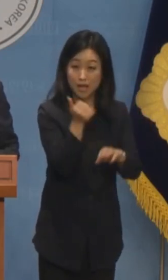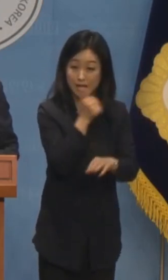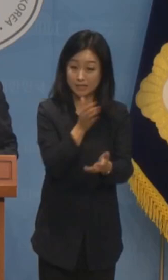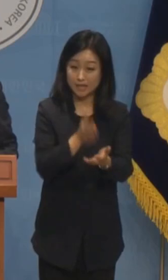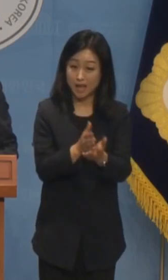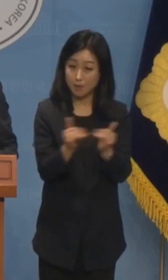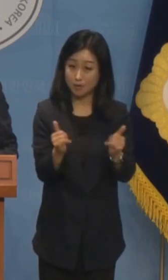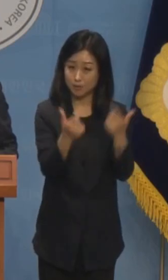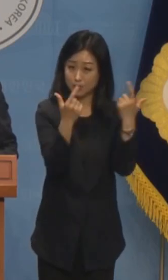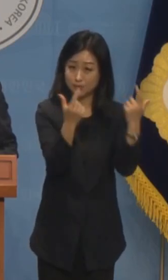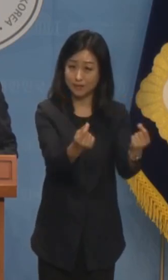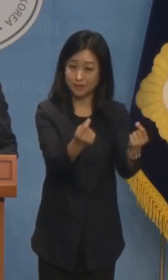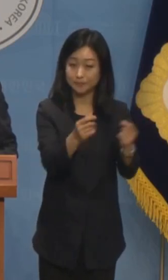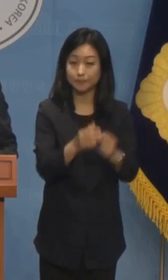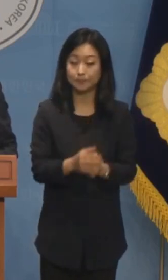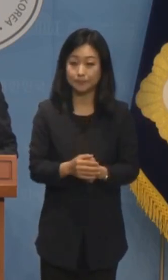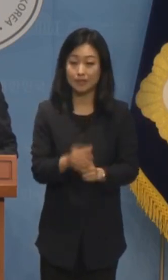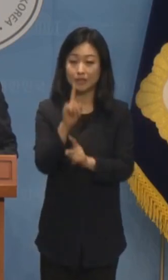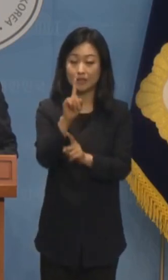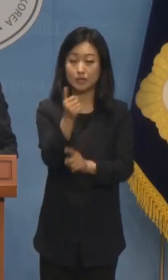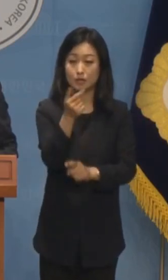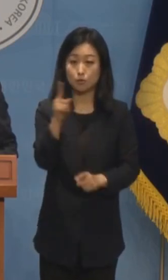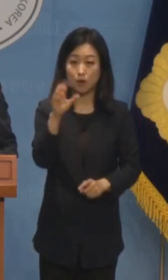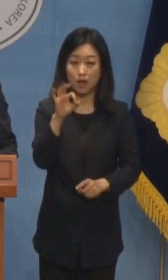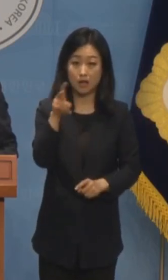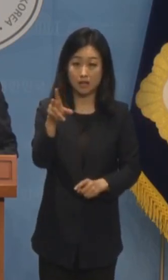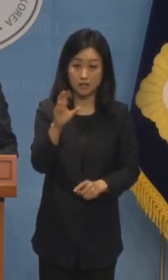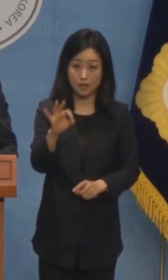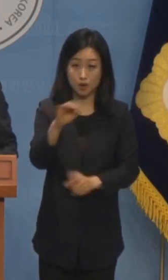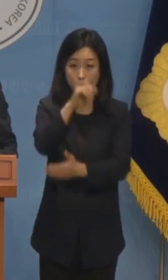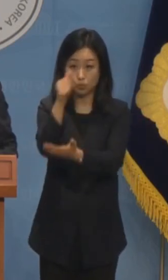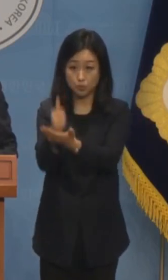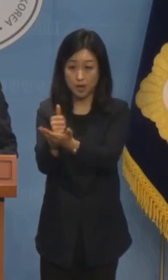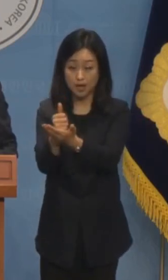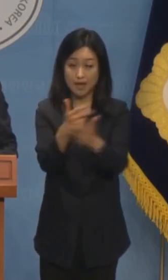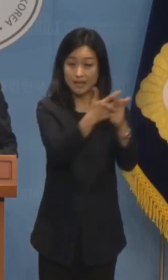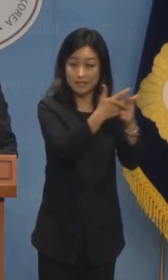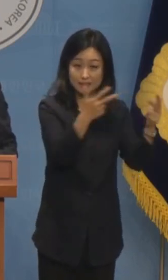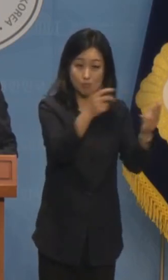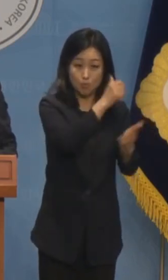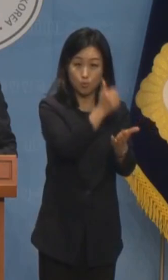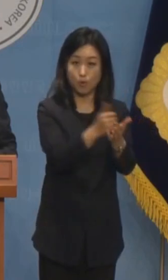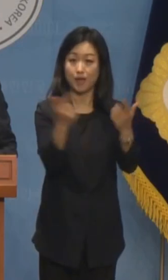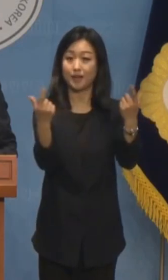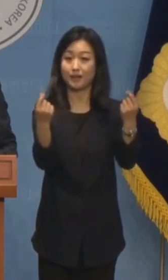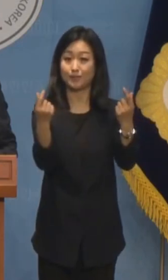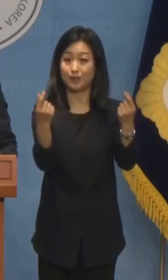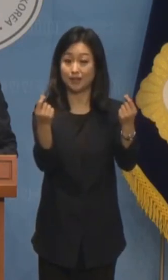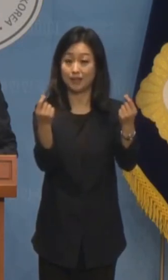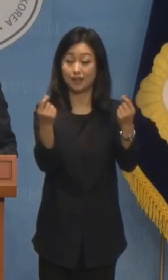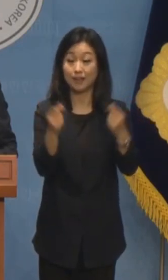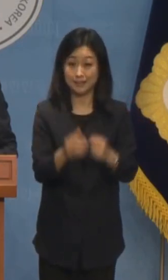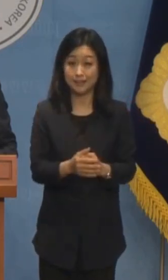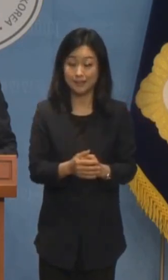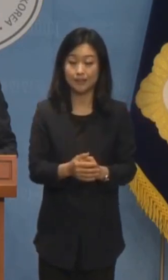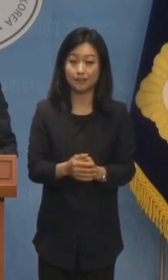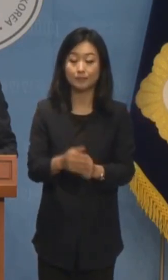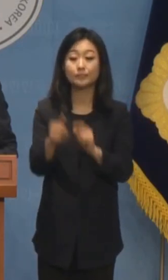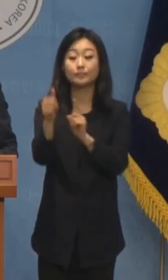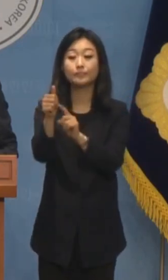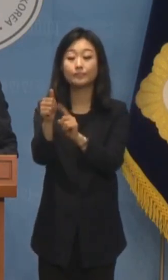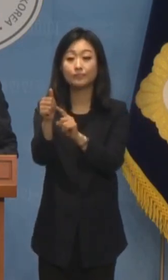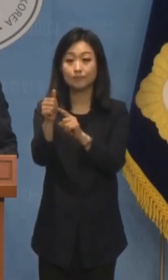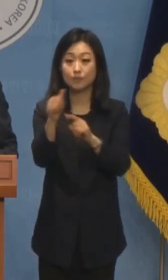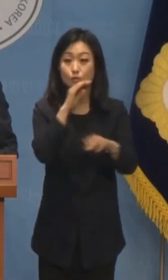이화영의 유죄는 곧 이재명 대표의 유죄라던 이화영 전 경기도 평화부지사의 대북송금